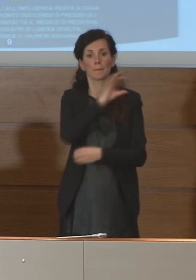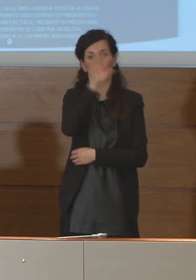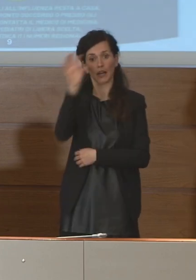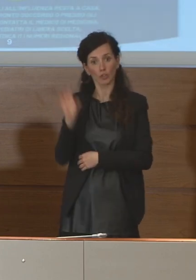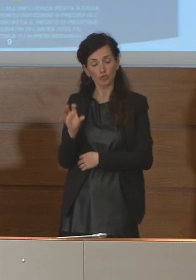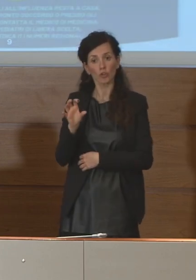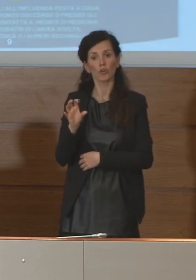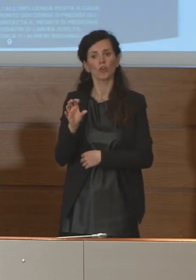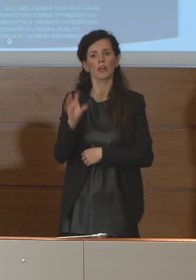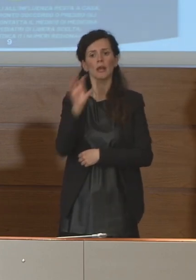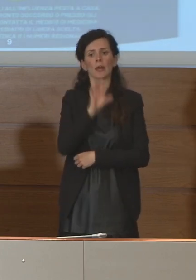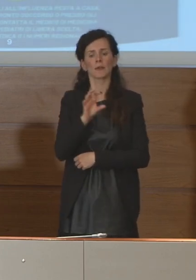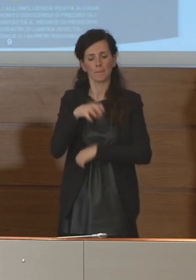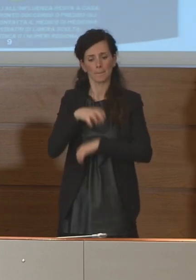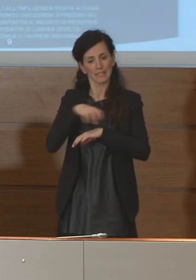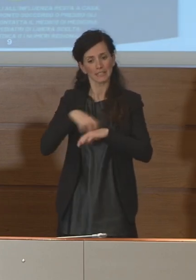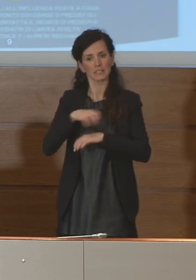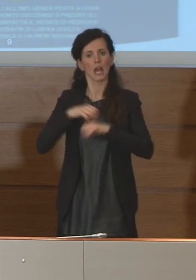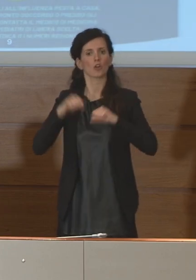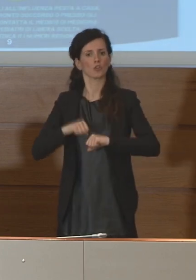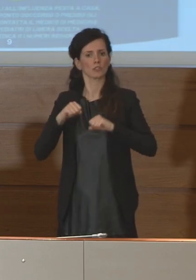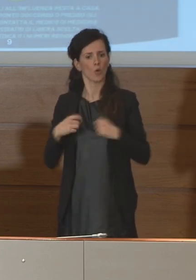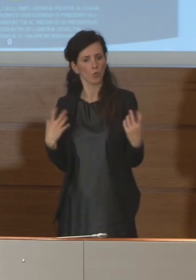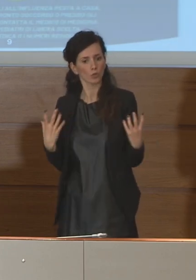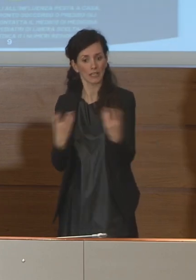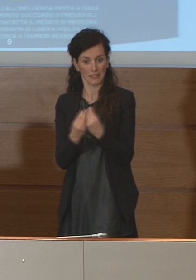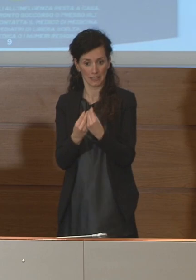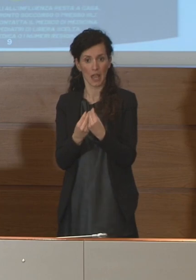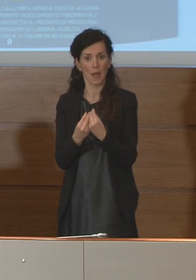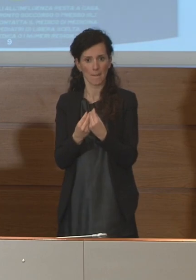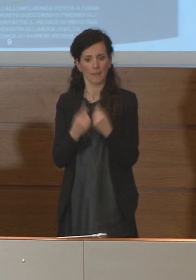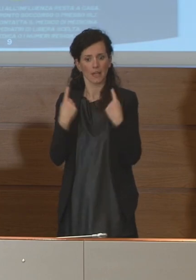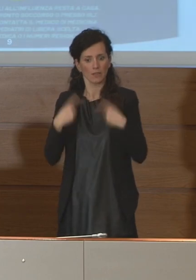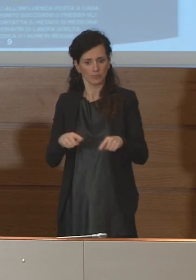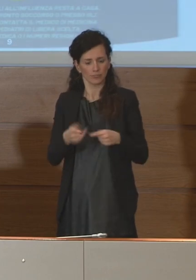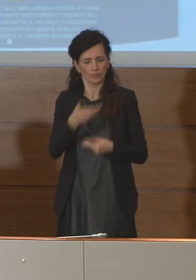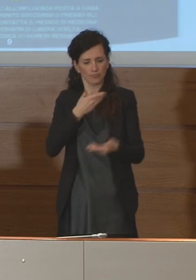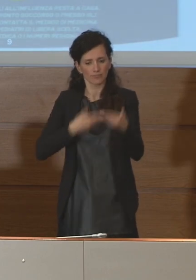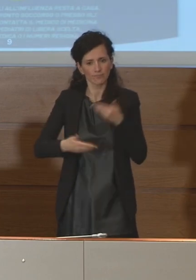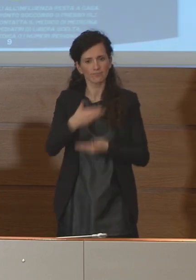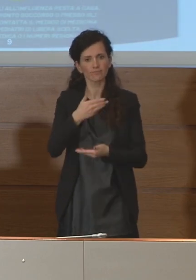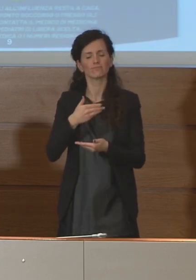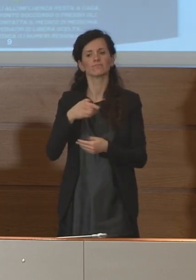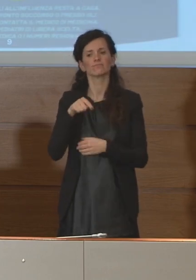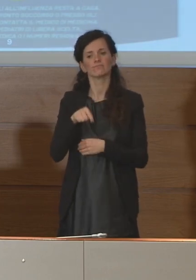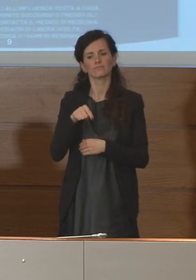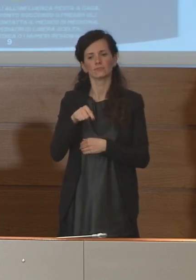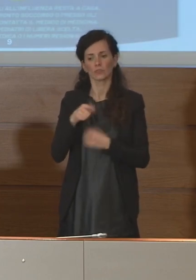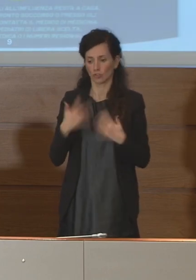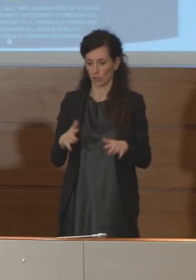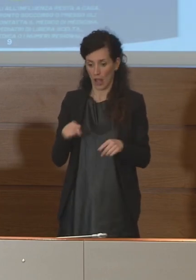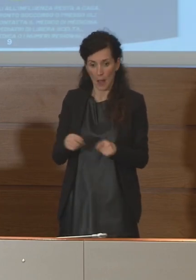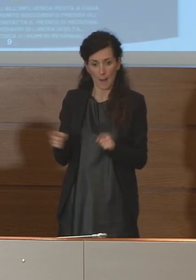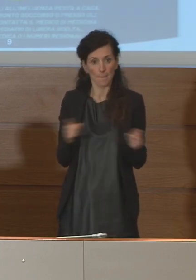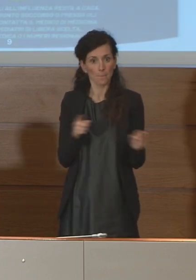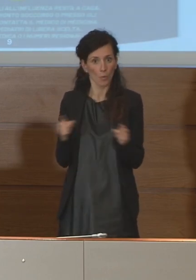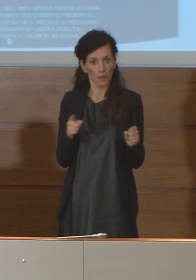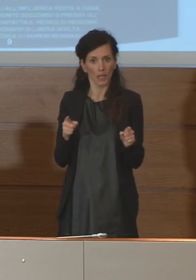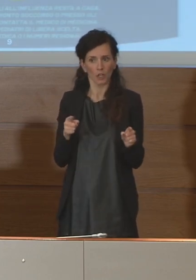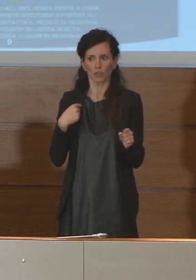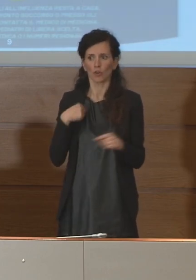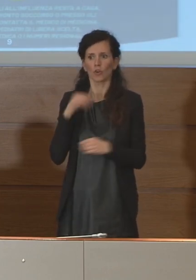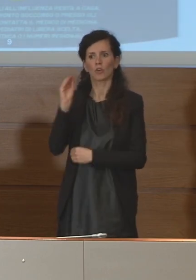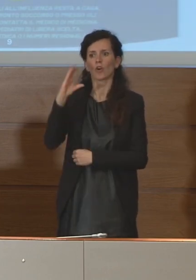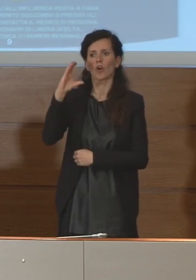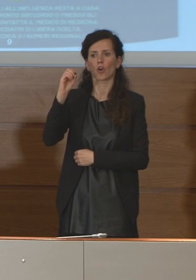Salute. E proprio in queste ore il nostro soggetto autotore, noi abbiamo chiesto supporto anche